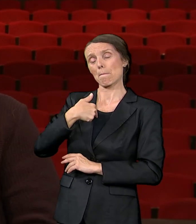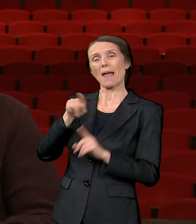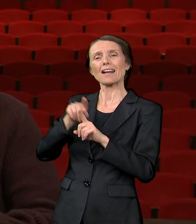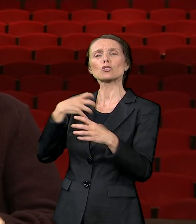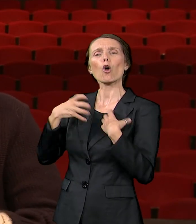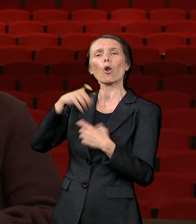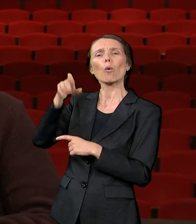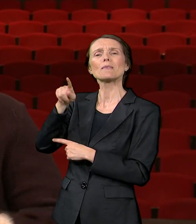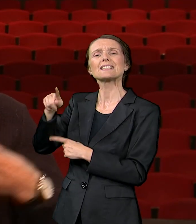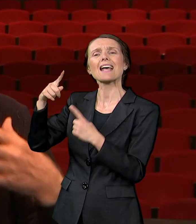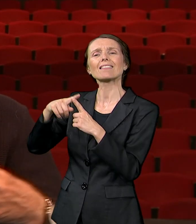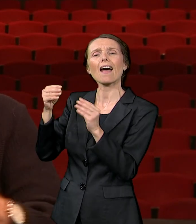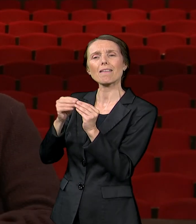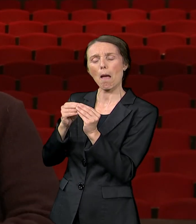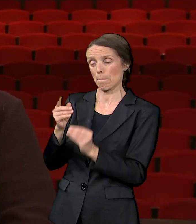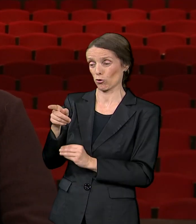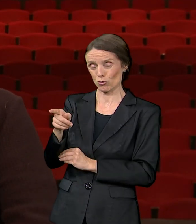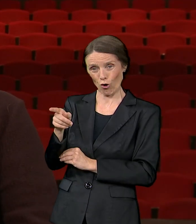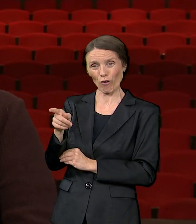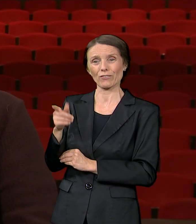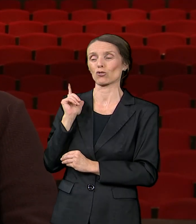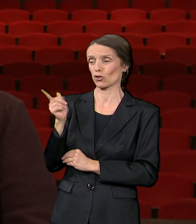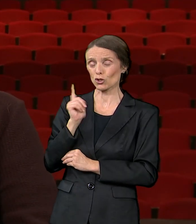upravo iz dečka iz njenog kostima